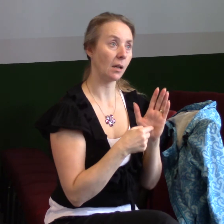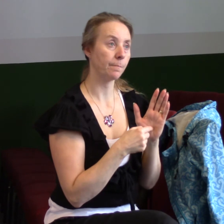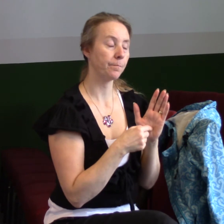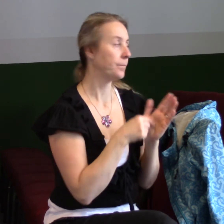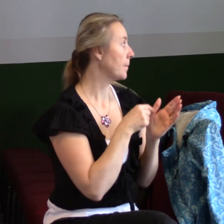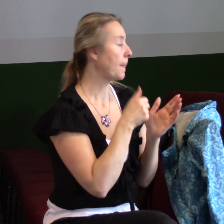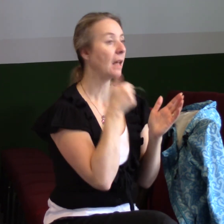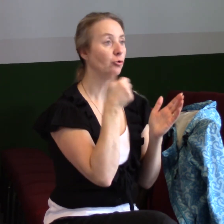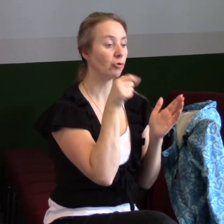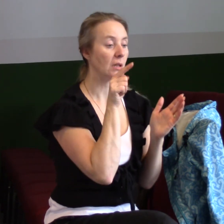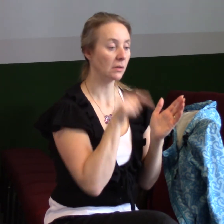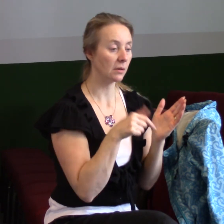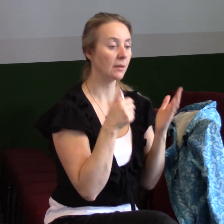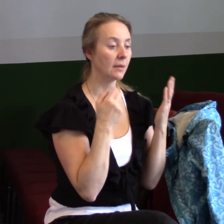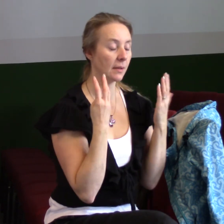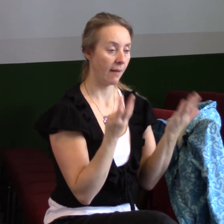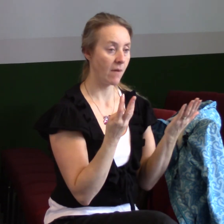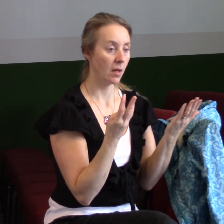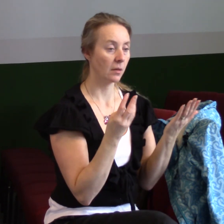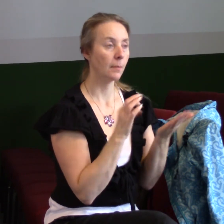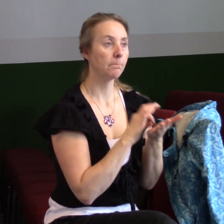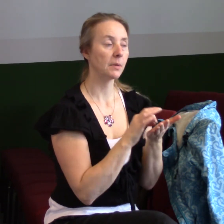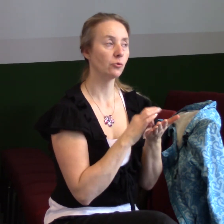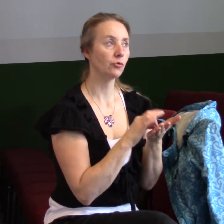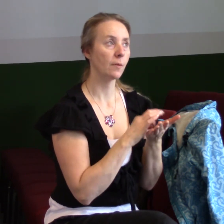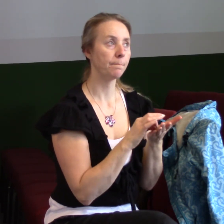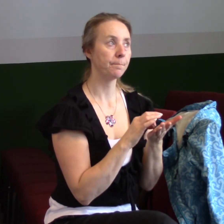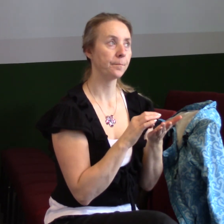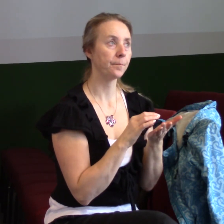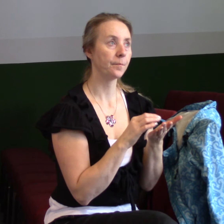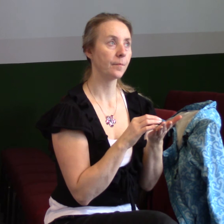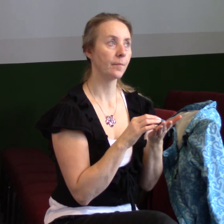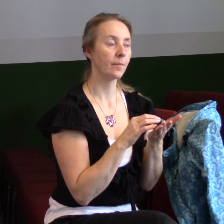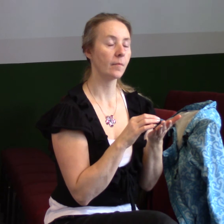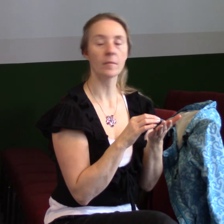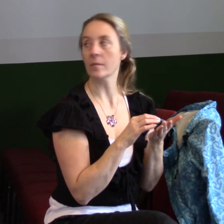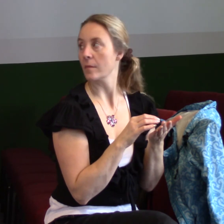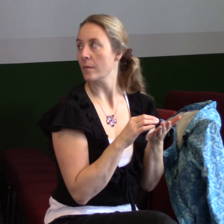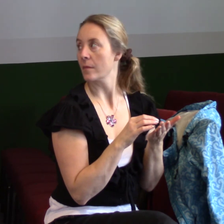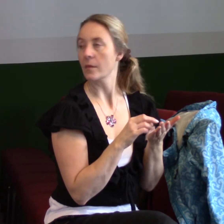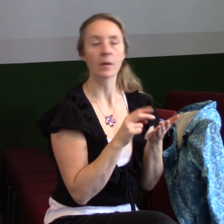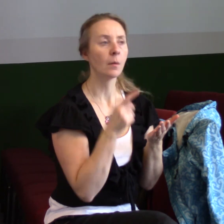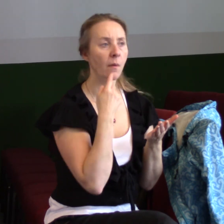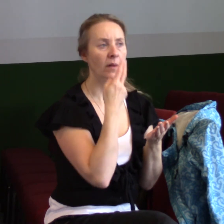devátém verši jsou napsané tyto věci. Jenom tak mimochodem všimněte si, že když se mluví o